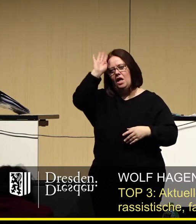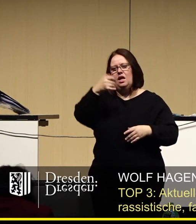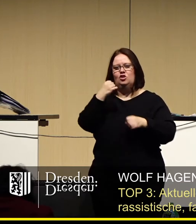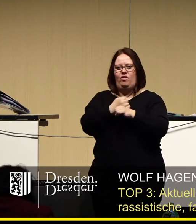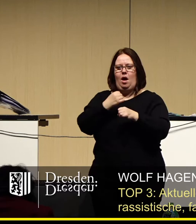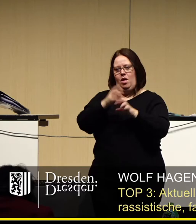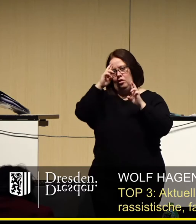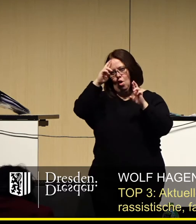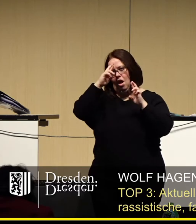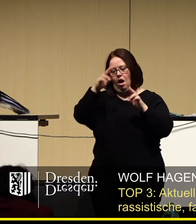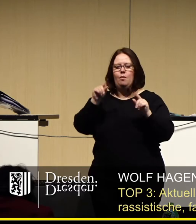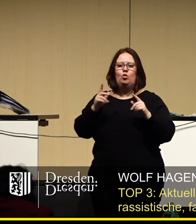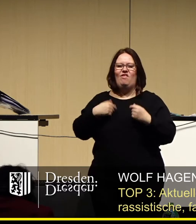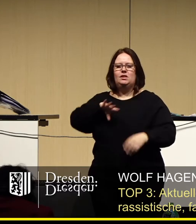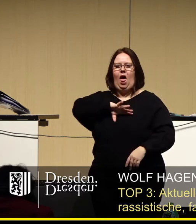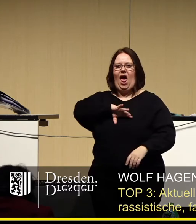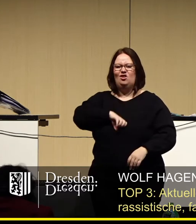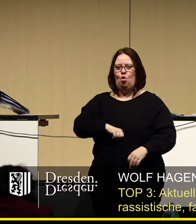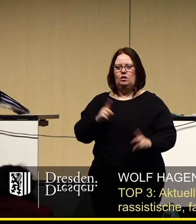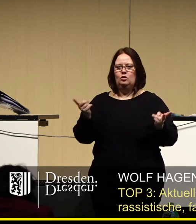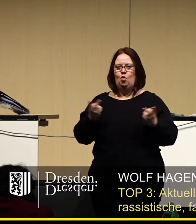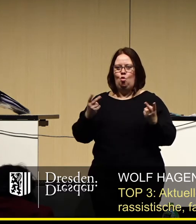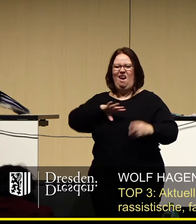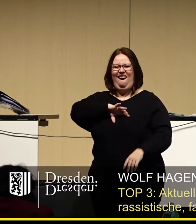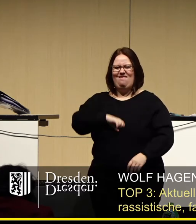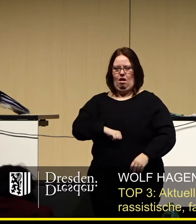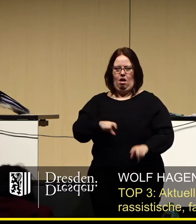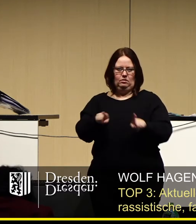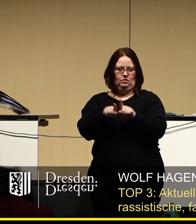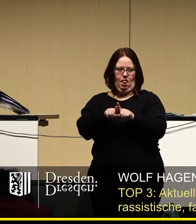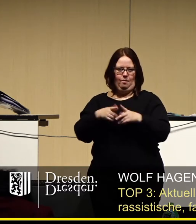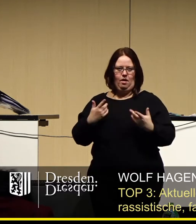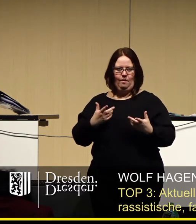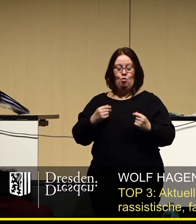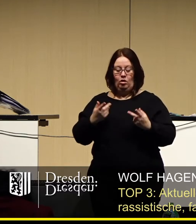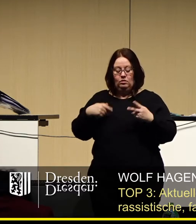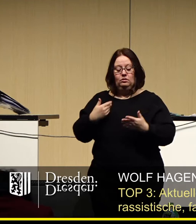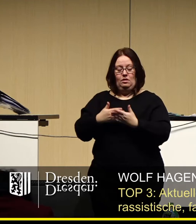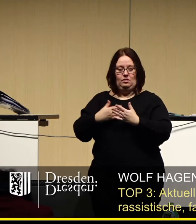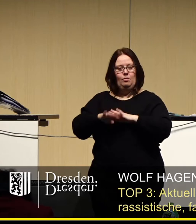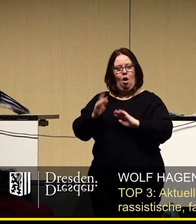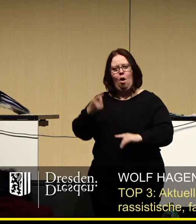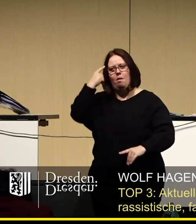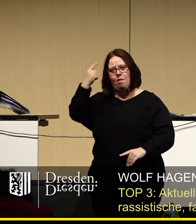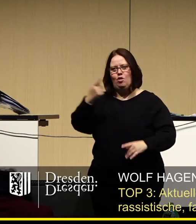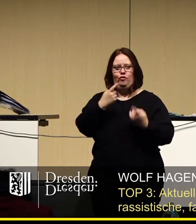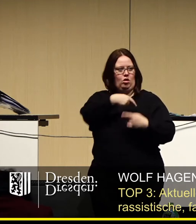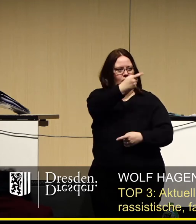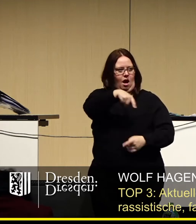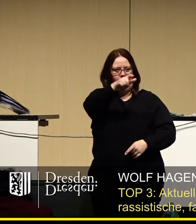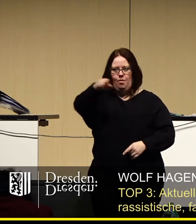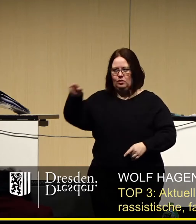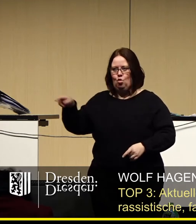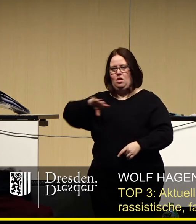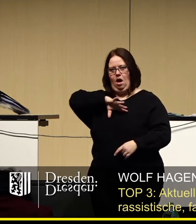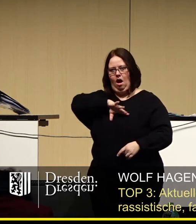tolerare, was erdulden oder auch ertragen bedeutet. Also in diesem Fall die Meinungen jenseits des